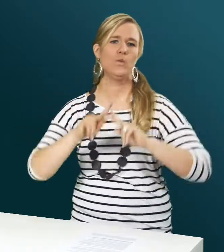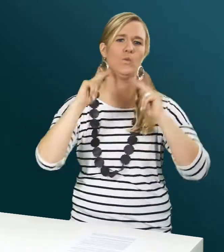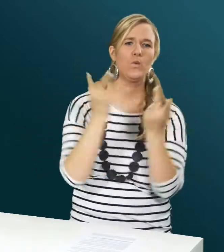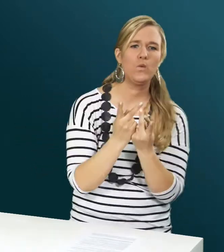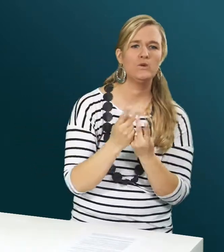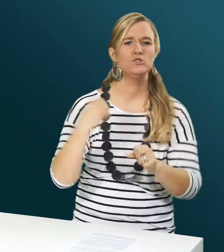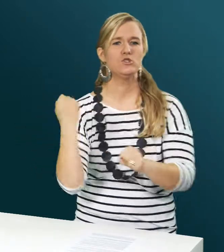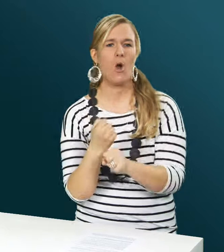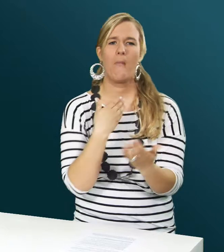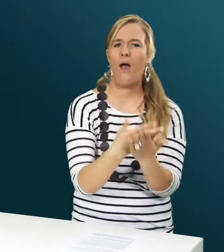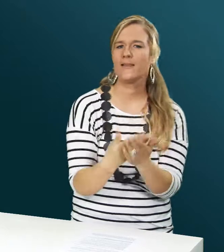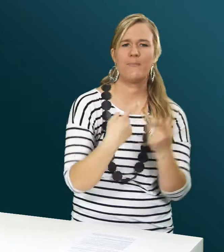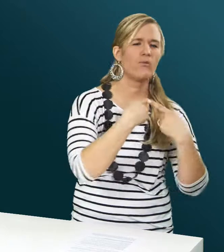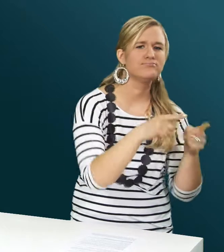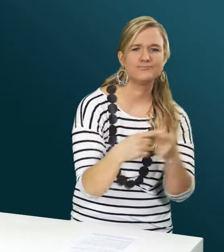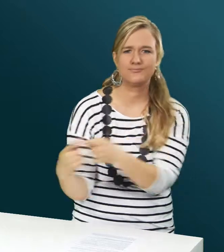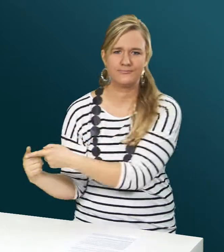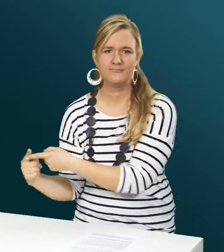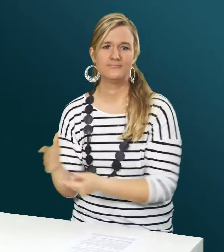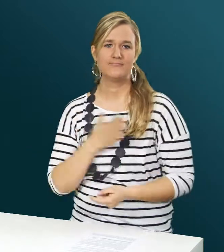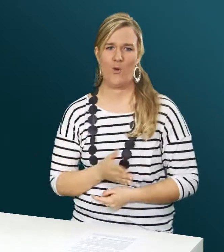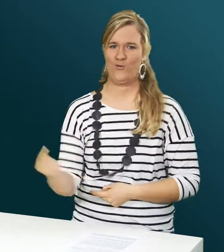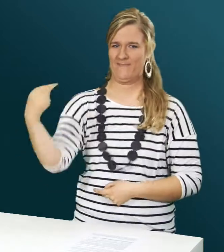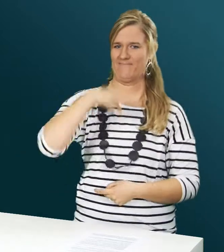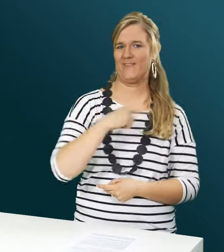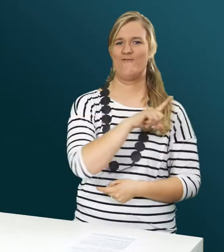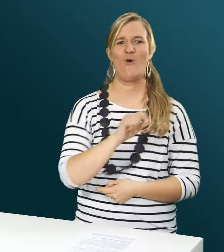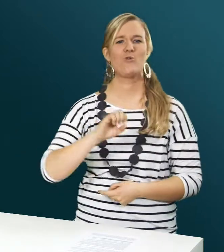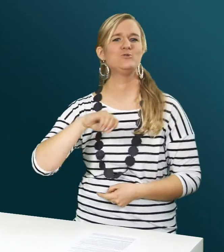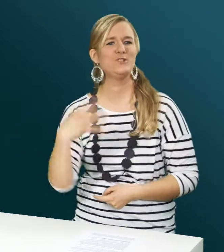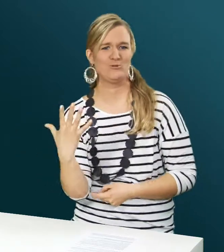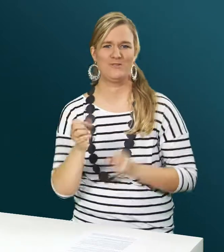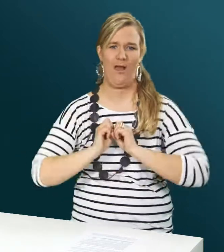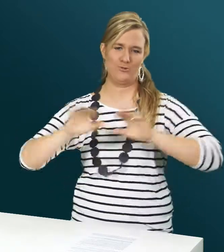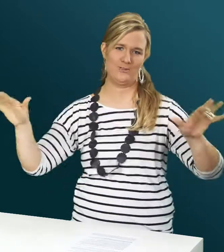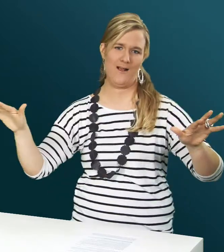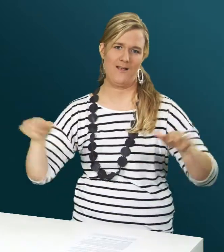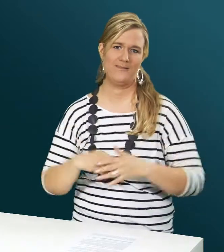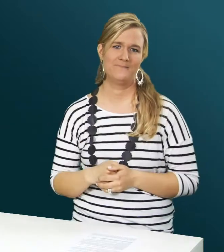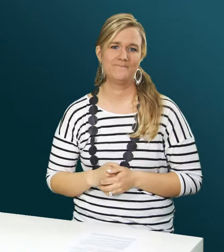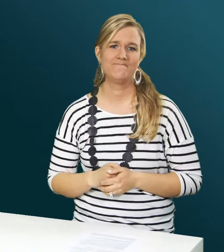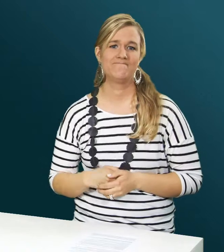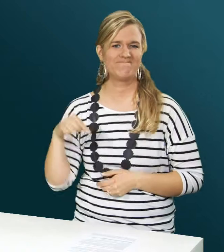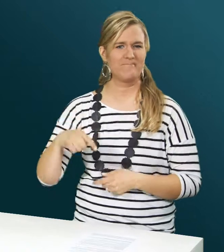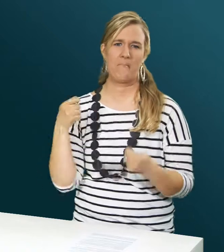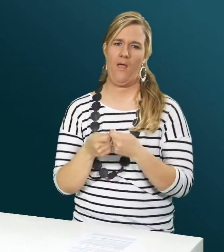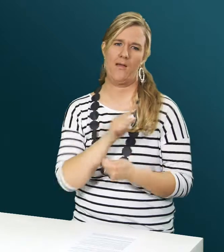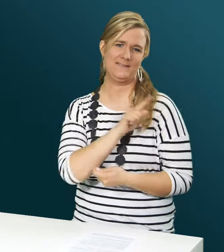Jobangebote usw. in den Focus News ausstrahlen wollten. Dies passte jedoch nicht in unser News